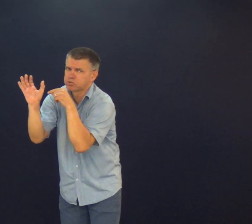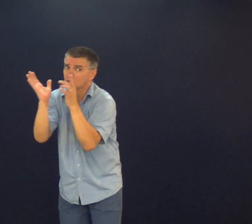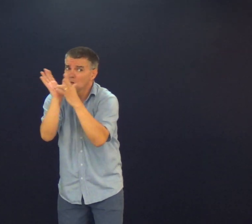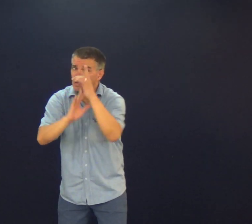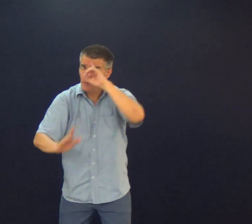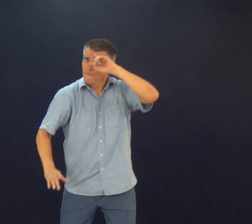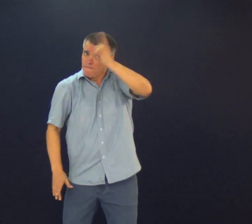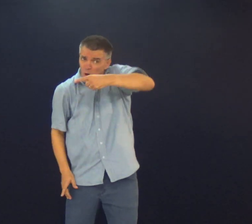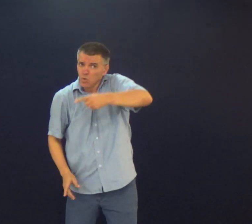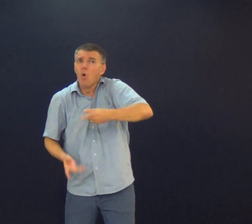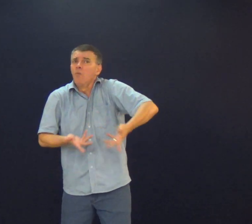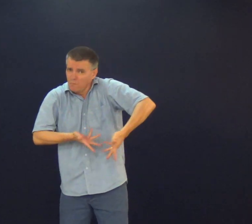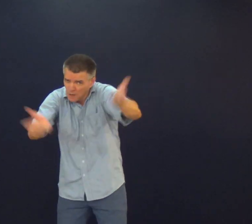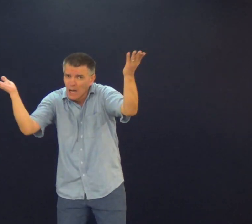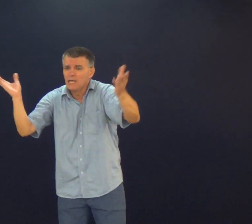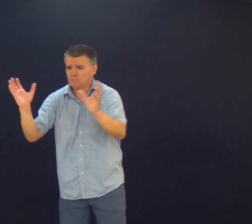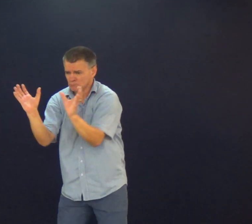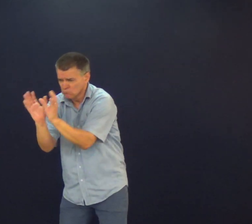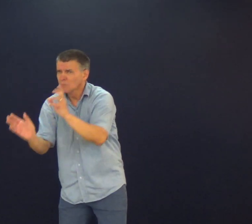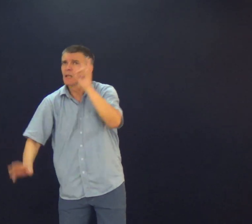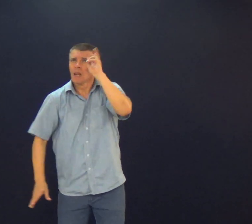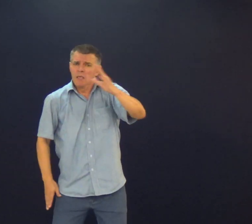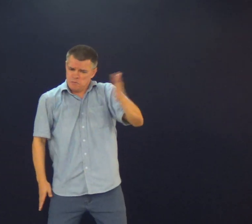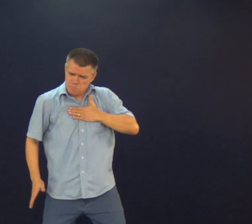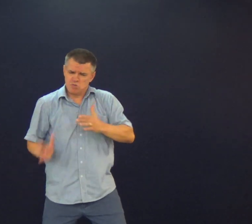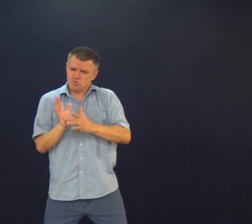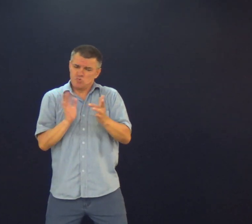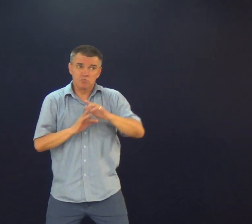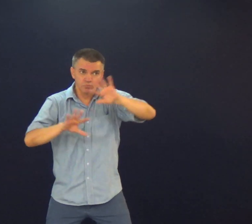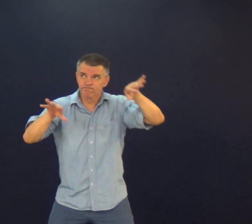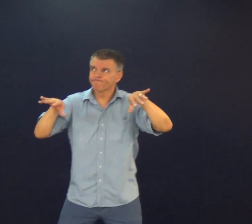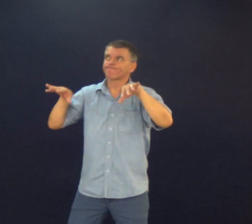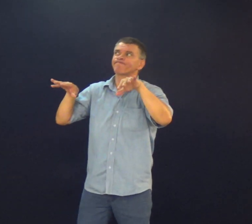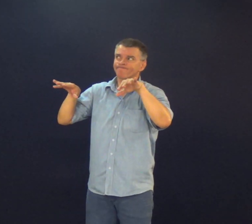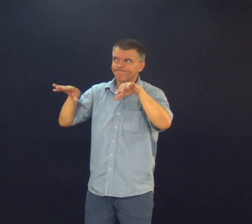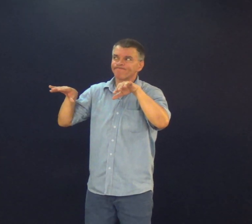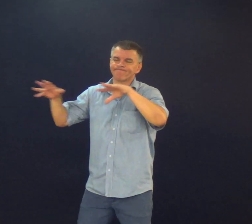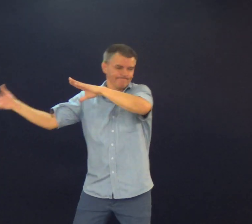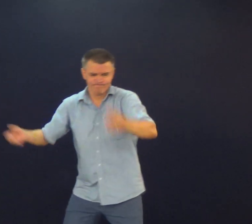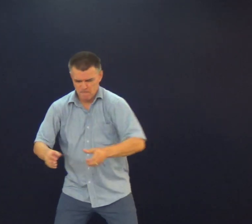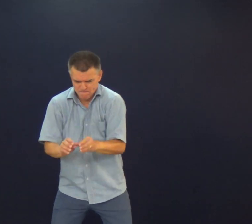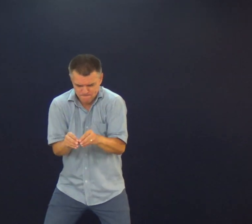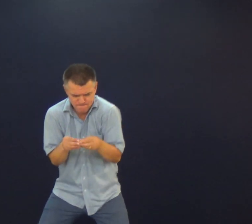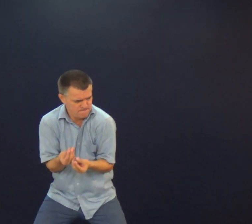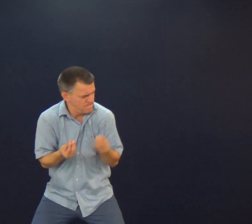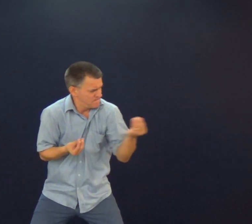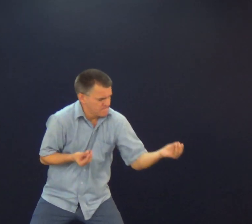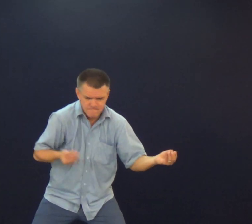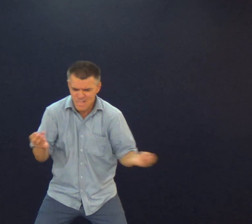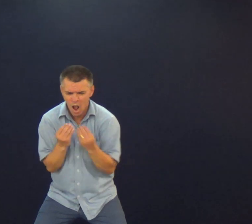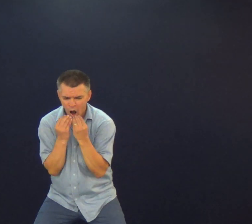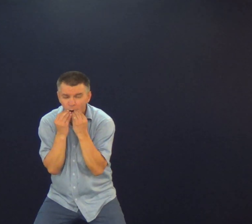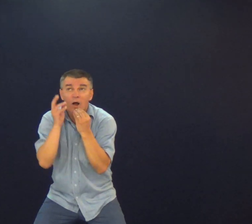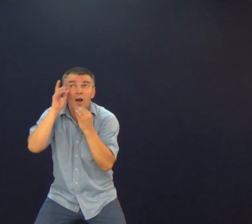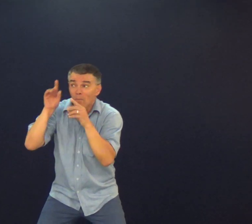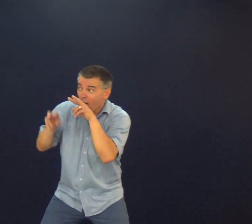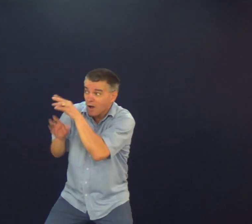Você só participa da ceia Que é um mandamento Se você está bem O pão é